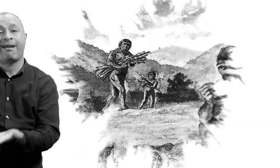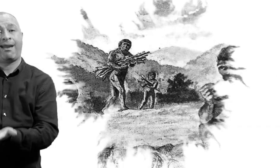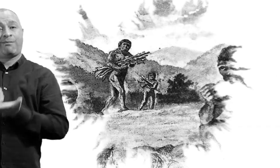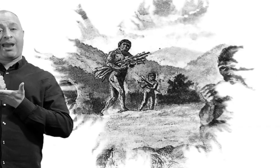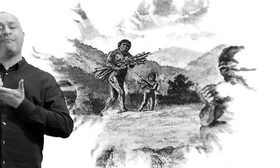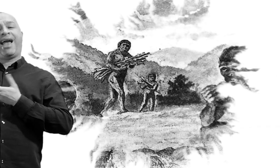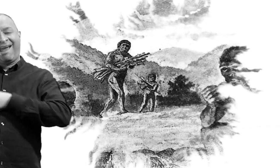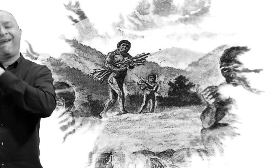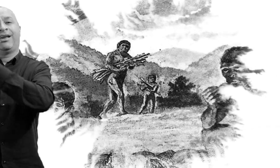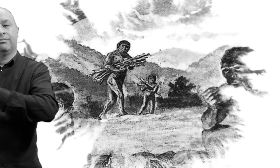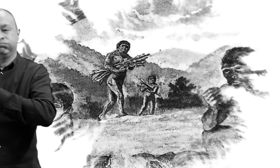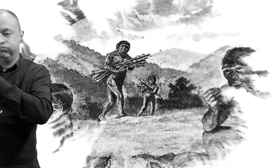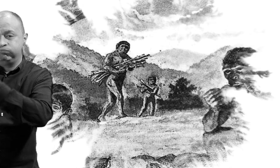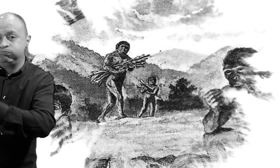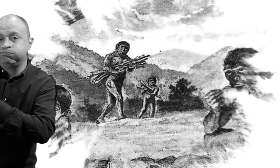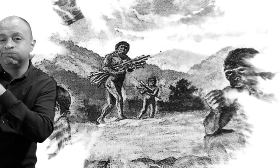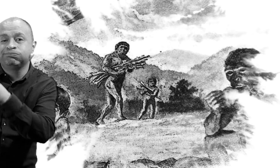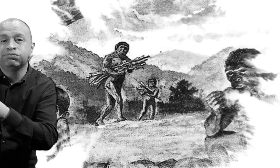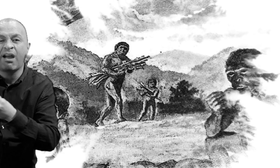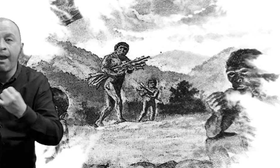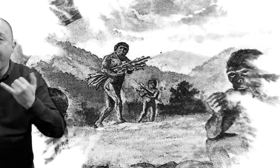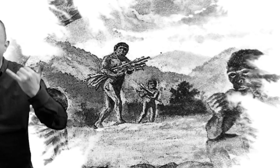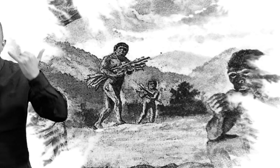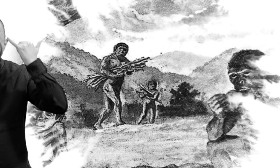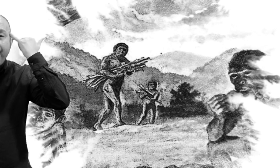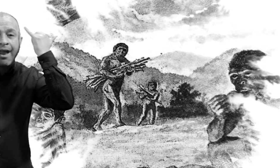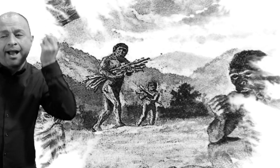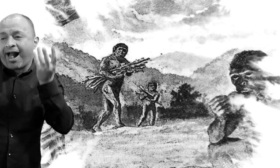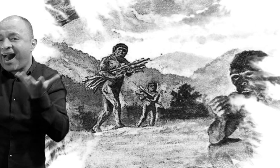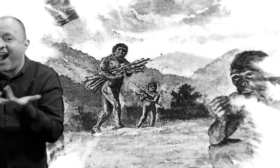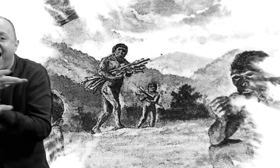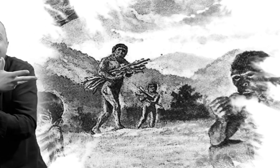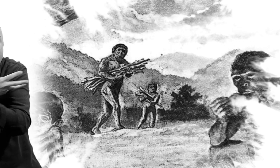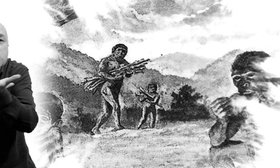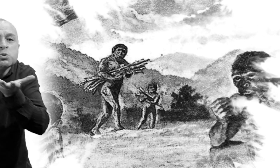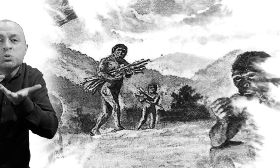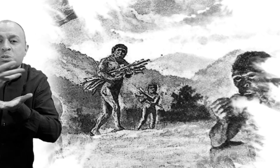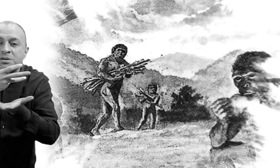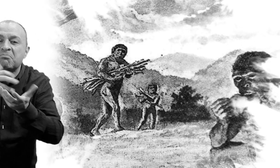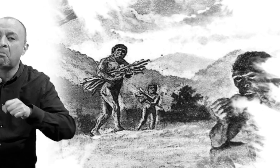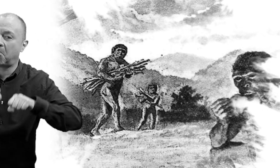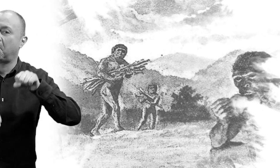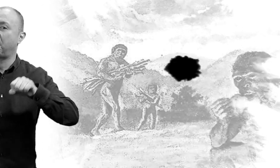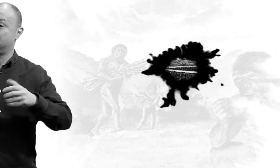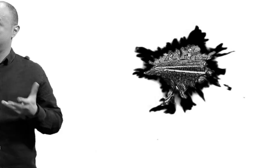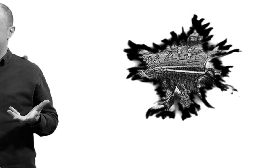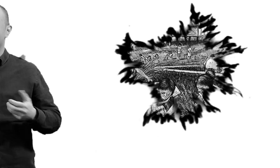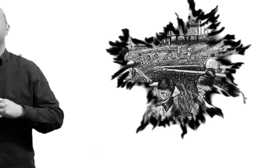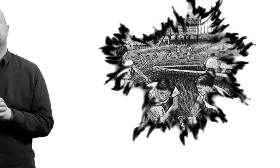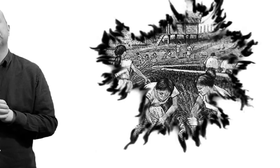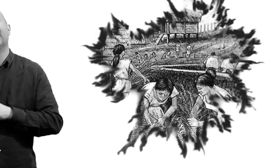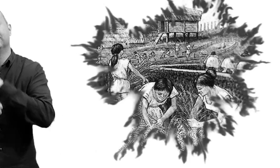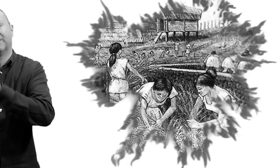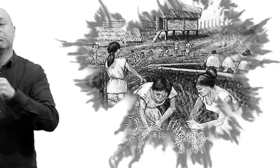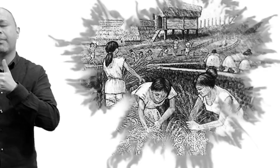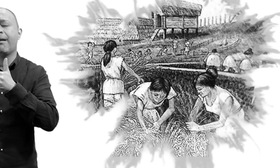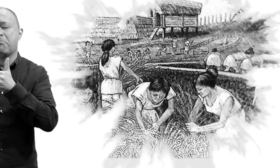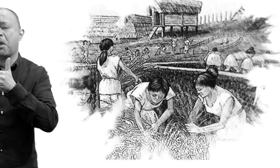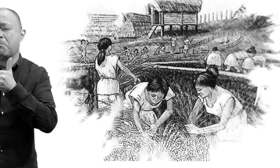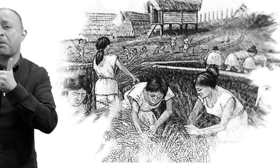during centuries, thoughts and ideas together. With the time, the man